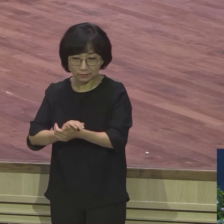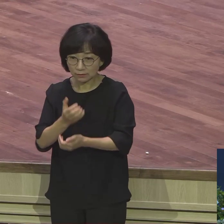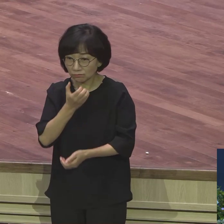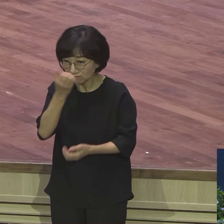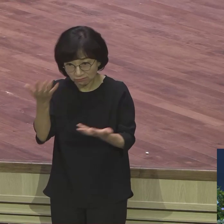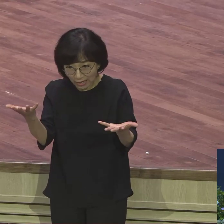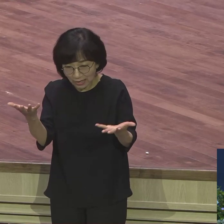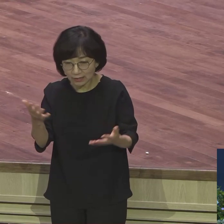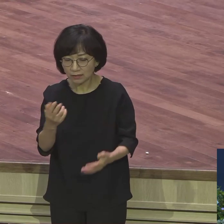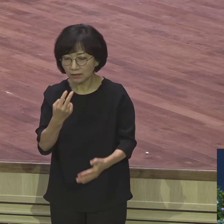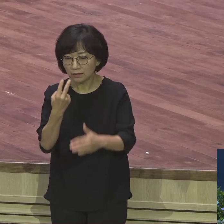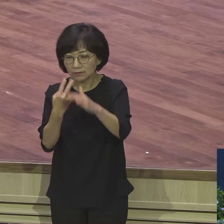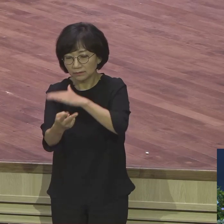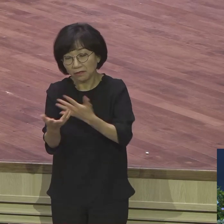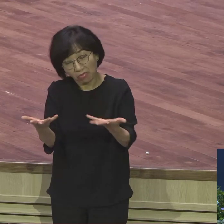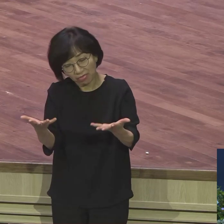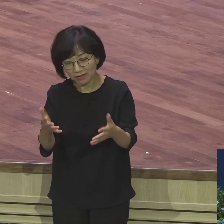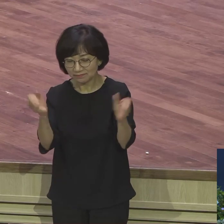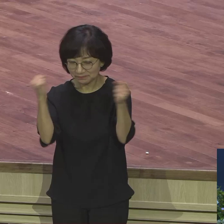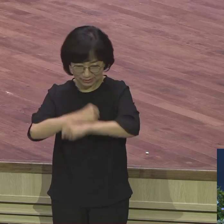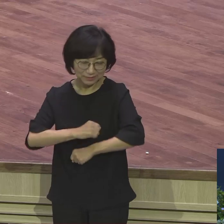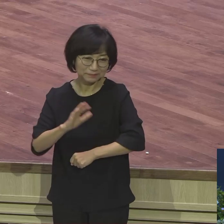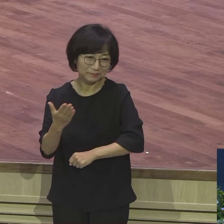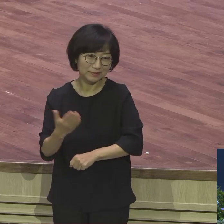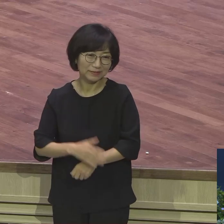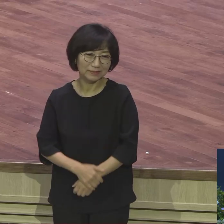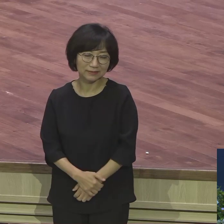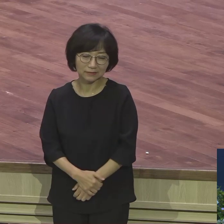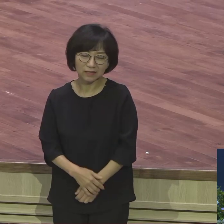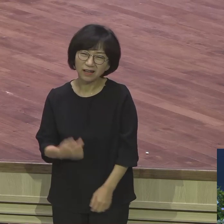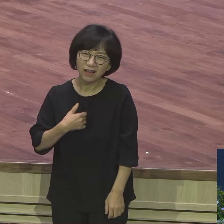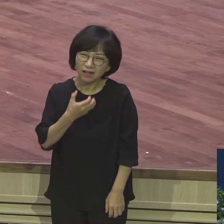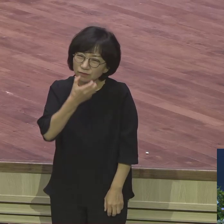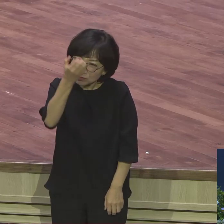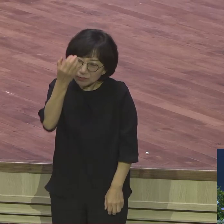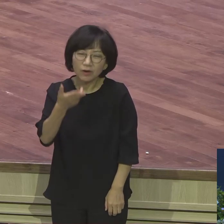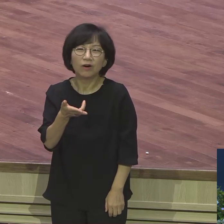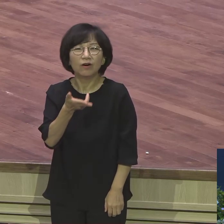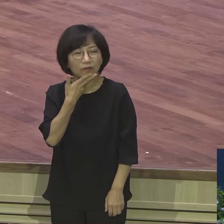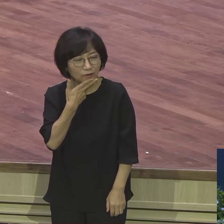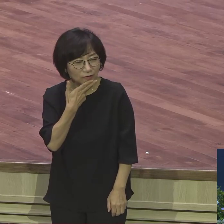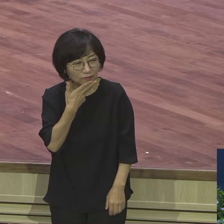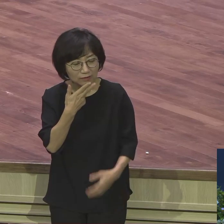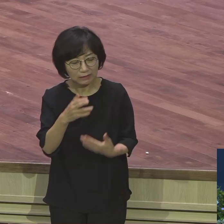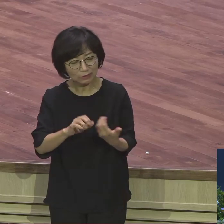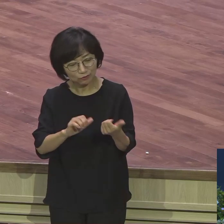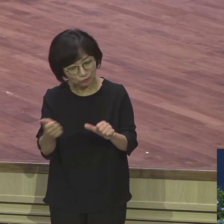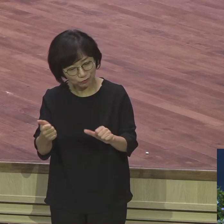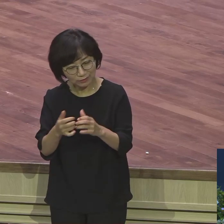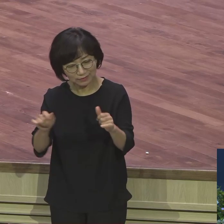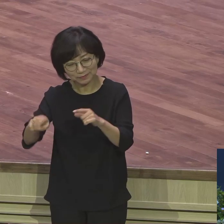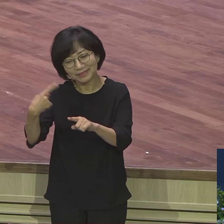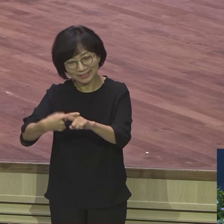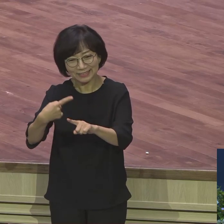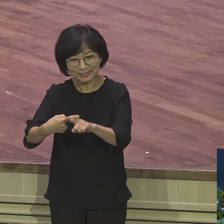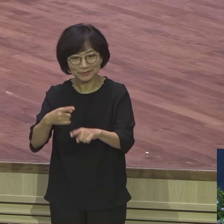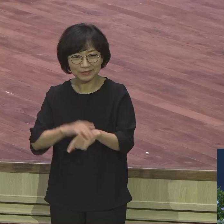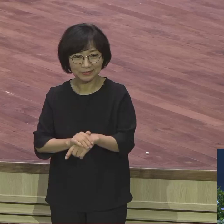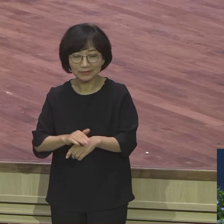돼요. 꿈이 있어야 돼요. 꿈을 가져야 돼요. 나 꿈도 없어. 그건 죽은 자나 마찬가지. 우리 꿈이 뭐예요. 우리